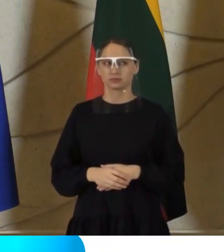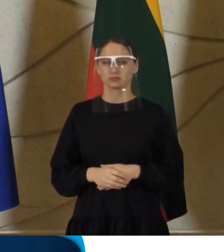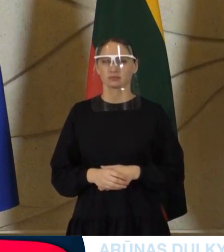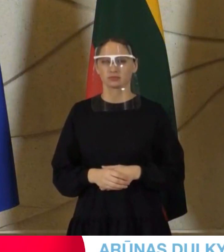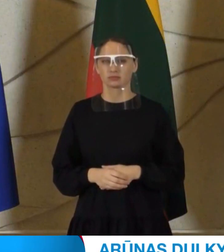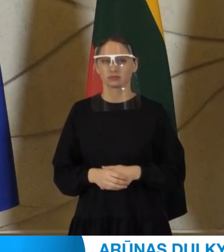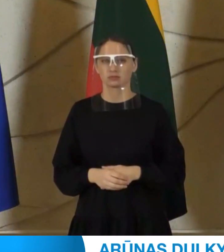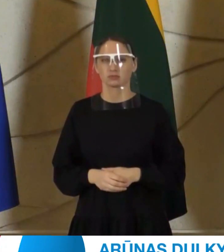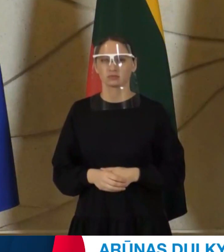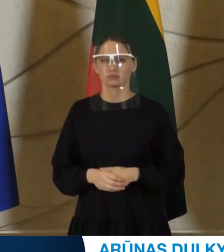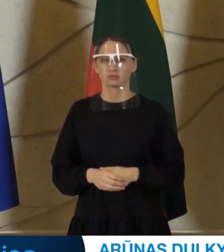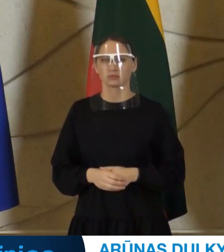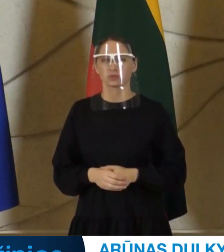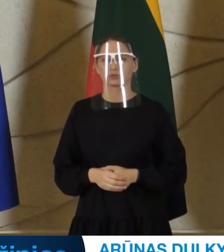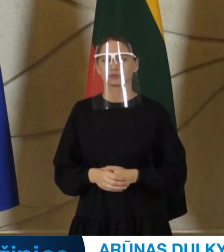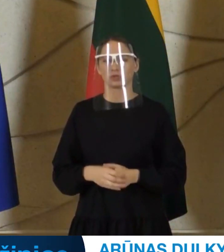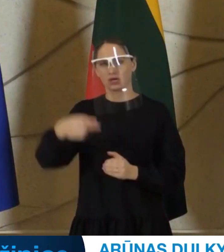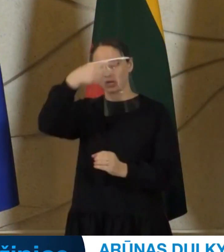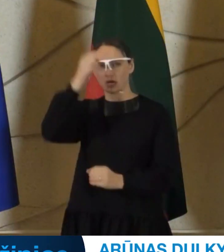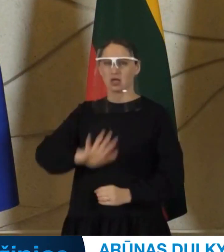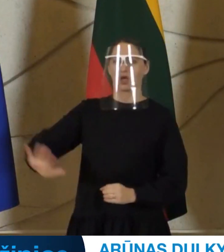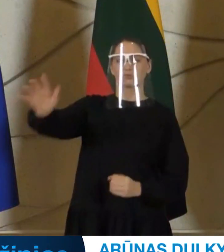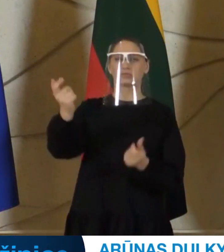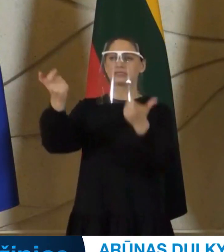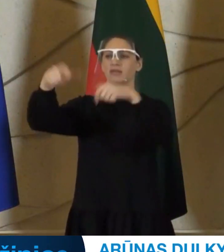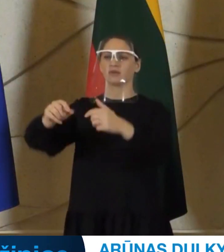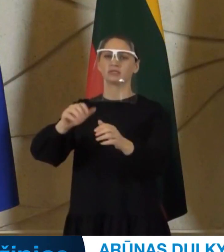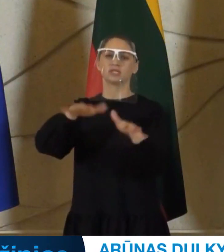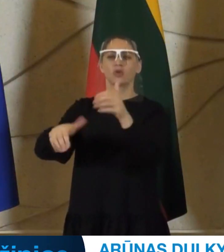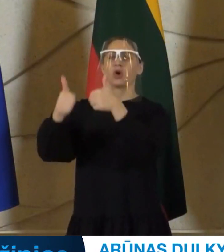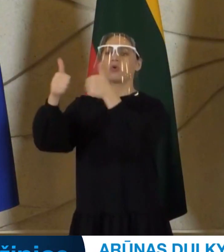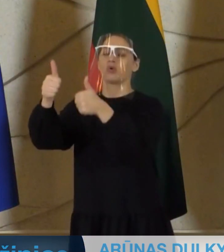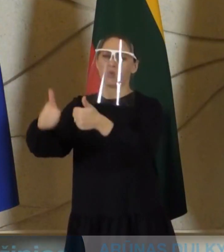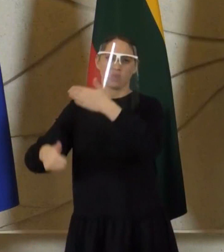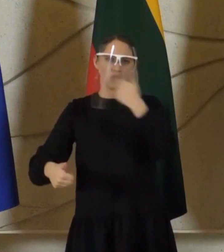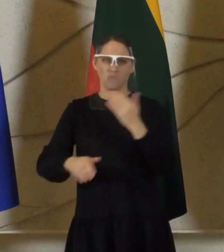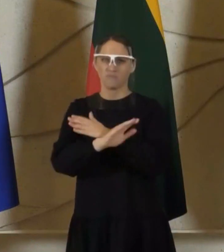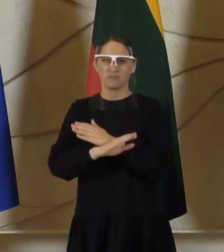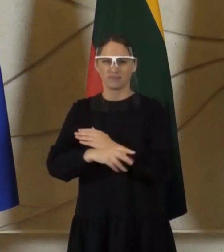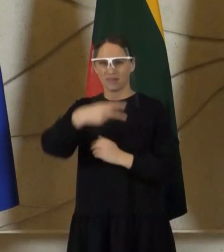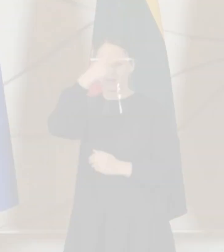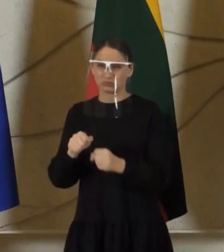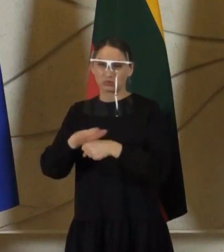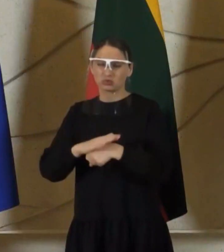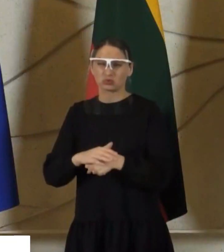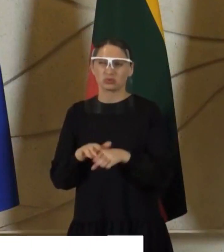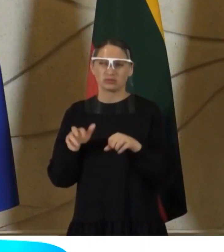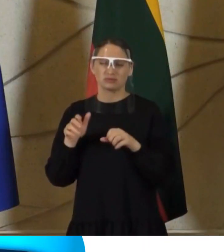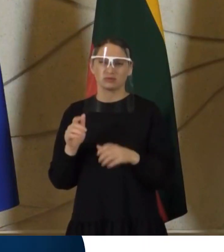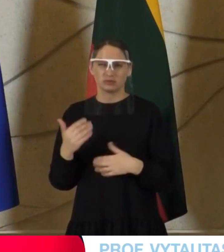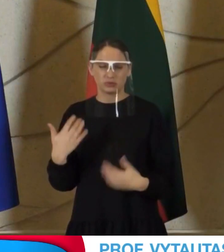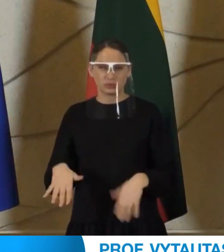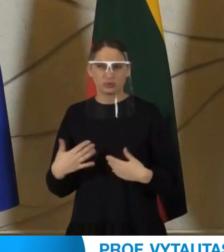vienos savojų valdybės, kurioje būtų situacija gera. Čia jokių šviesoforų jau nebėra, visur dega raudona šviesa. Reikia